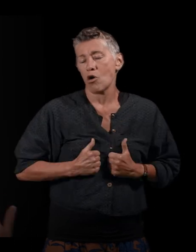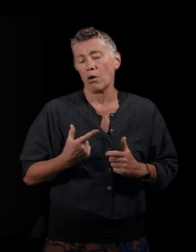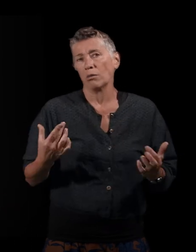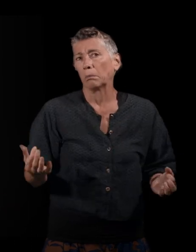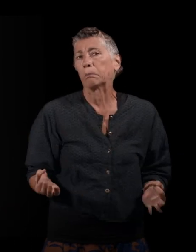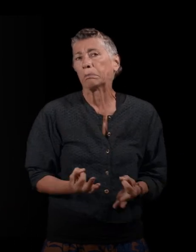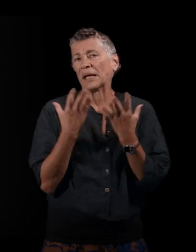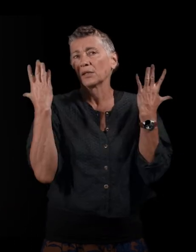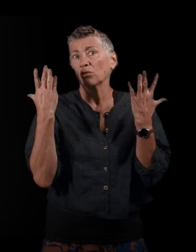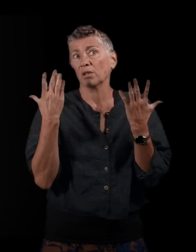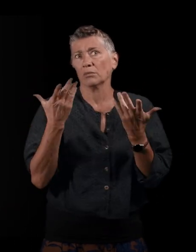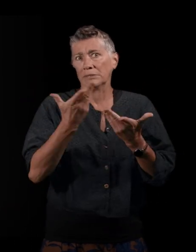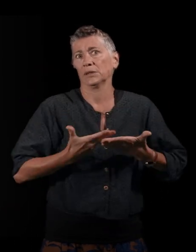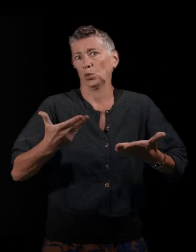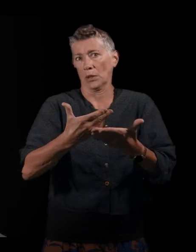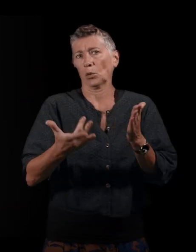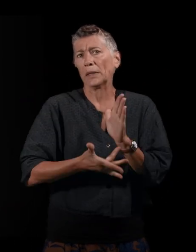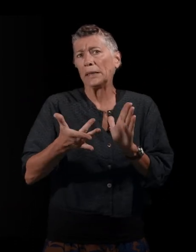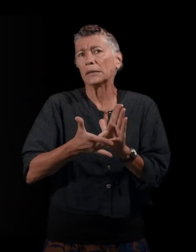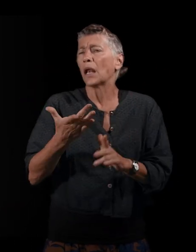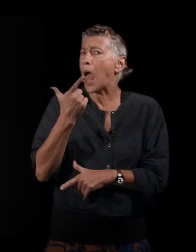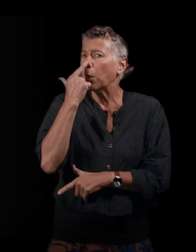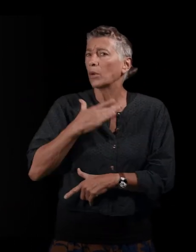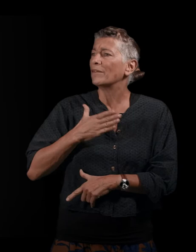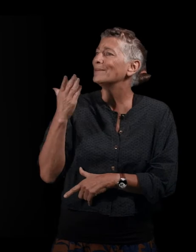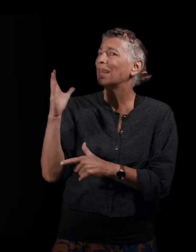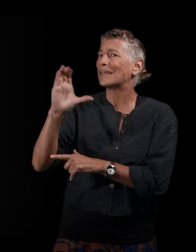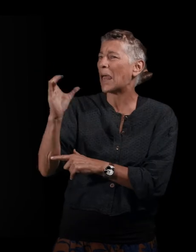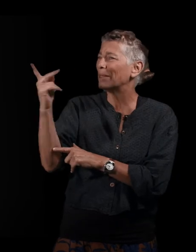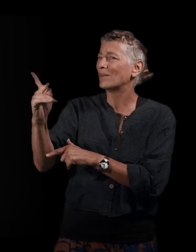'exil. Je pense que dans les témoignages que vous avez pu recueillir, vous avez dû le voir.